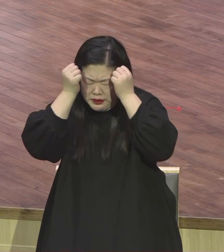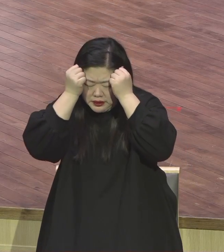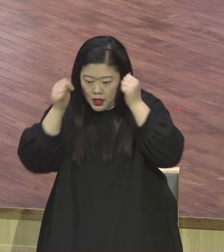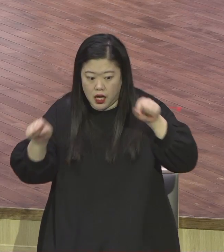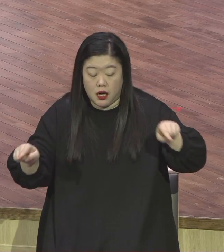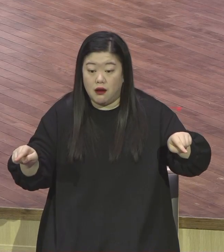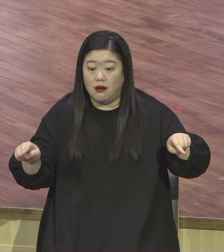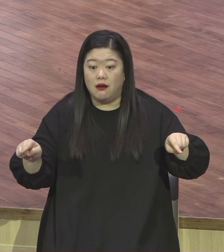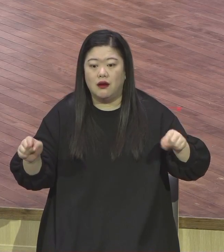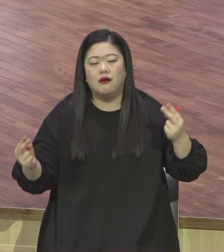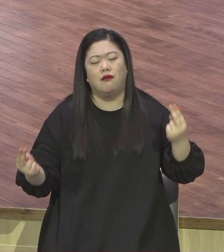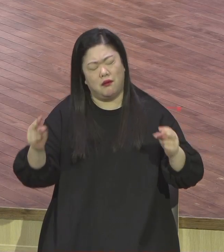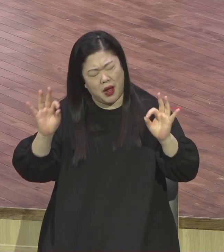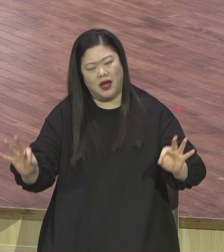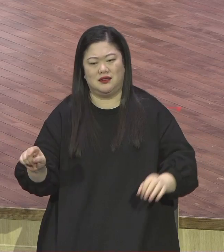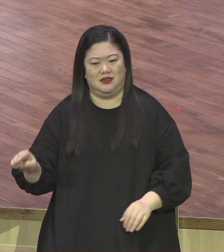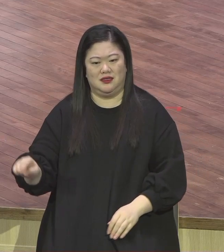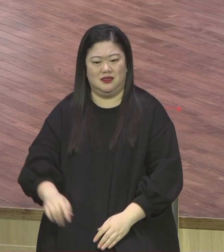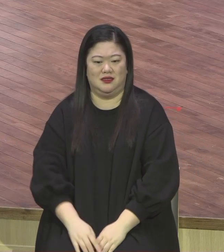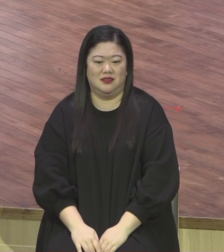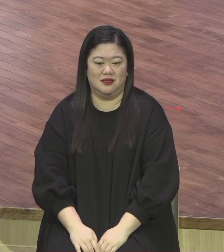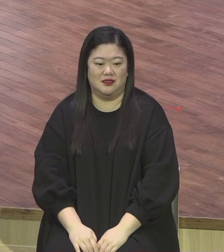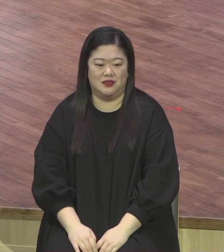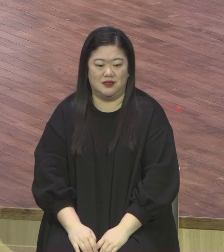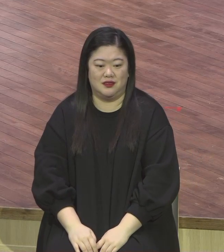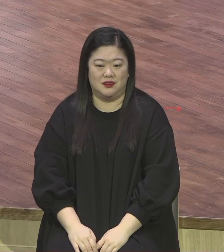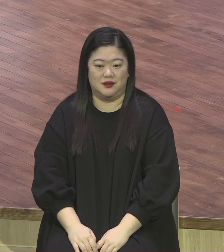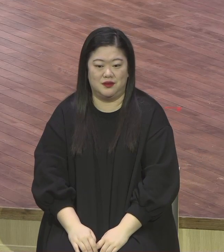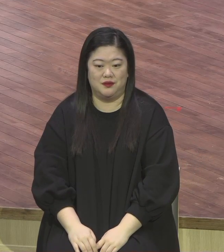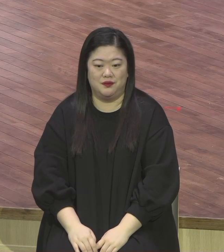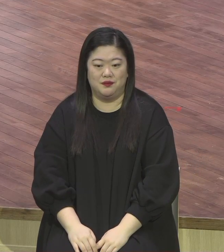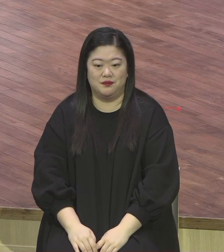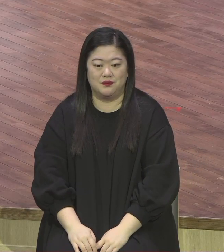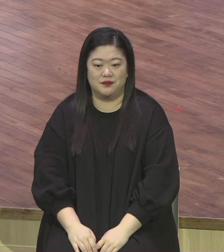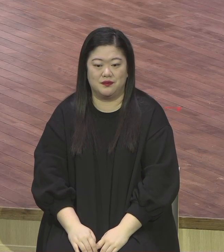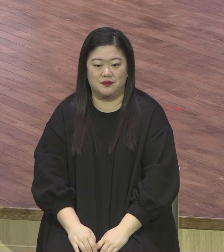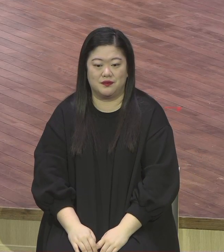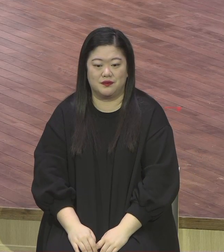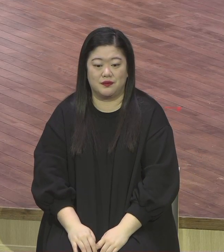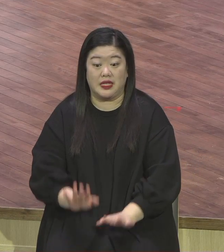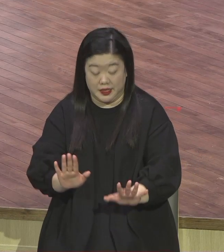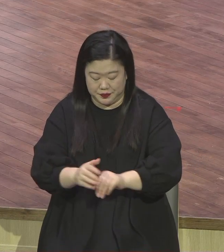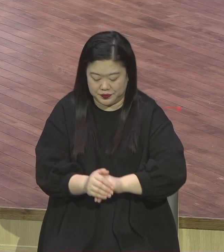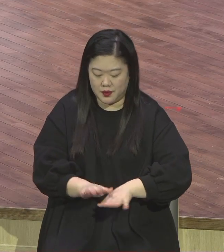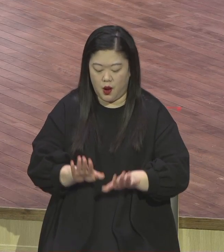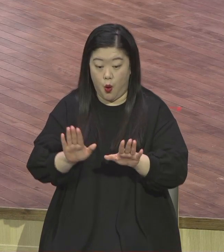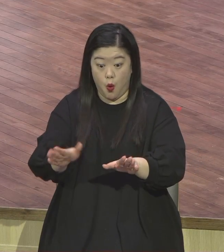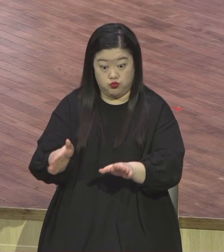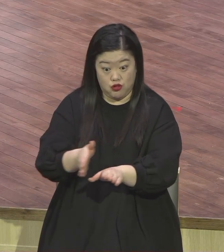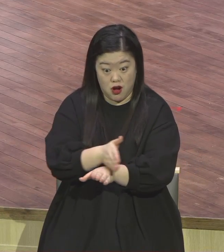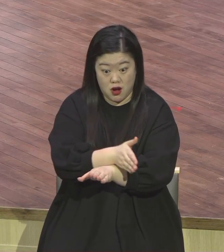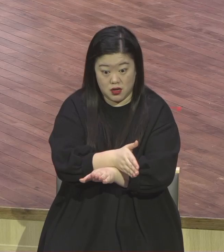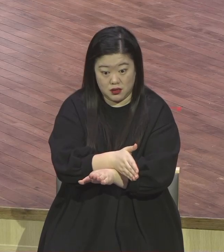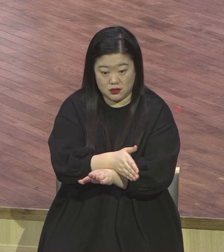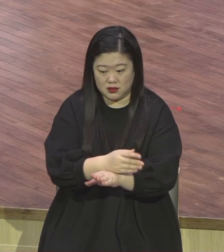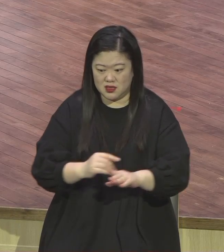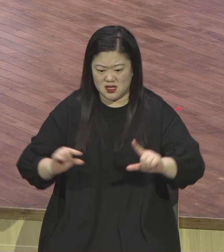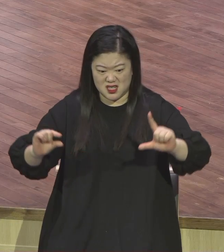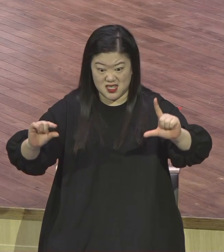놀릴 정도로 프루테지가 많습니다 자 오늘부터 본질을 붙잡는다 이 말은 하나님의 식결